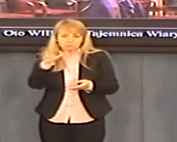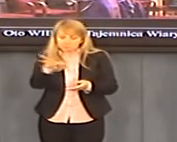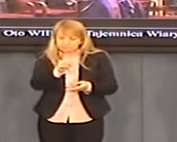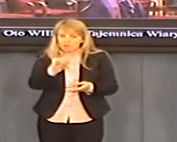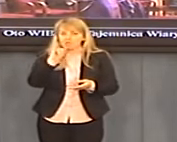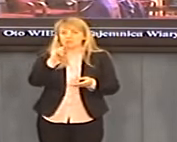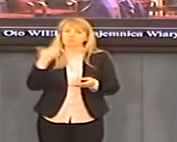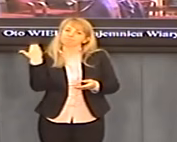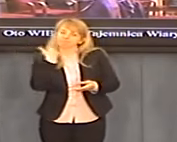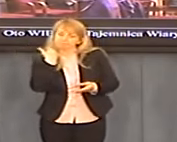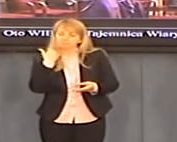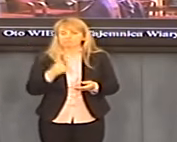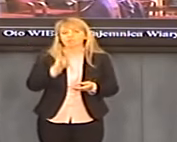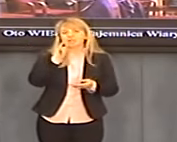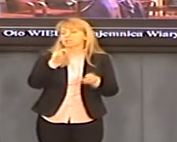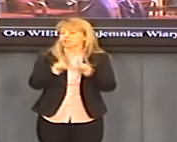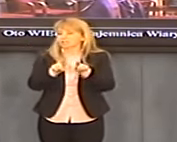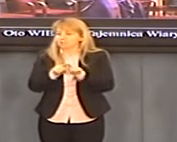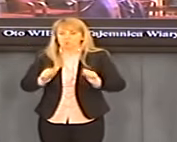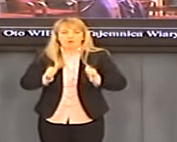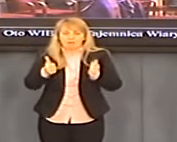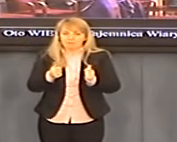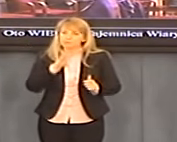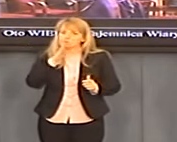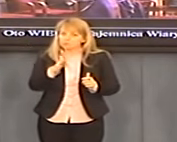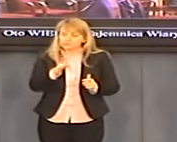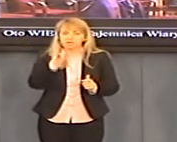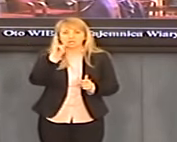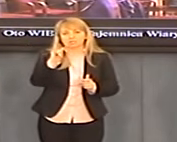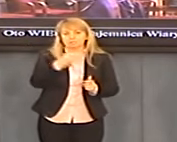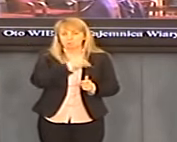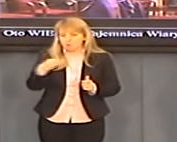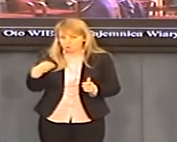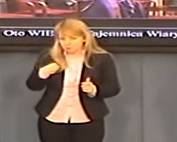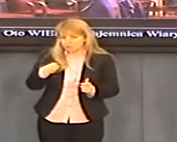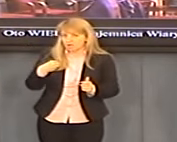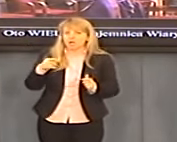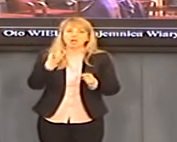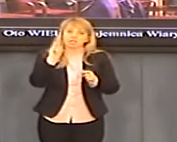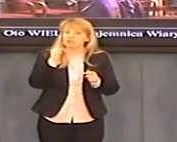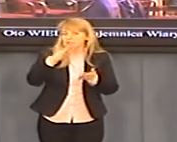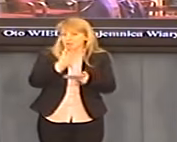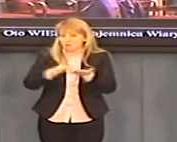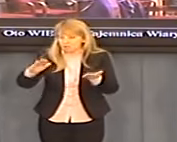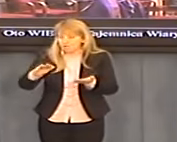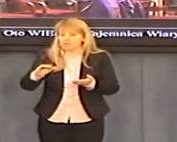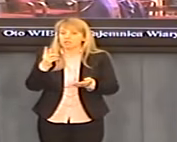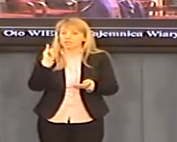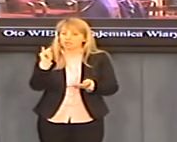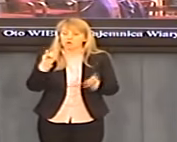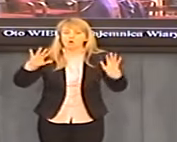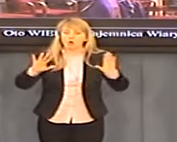takich krajach jak Stany Zjednoczone, ale również w Polsce, żeby ofiary, pedofilii mogły otrzymać godne